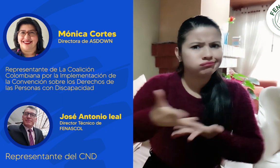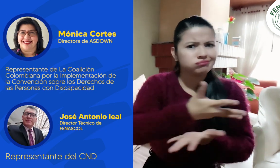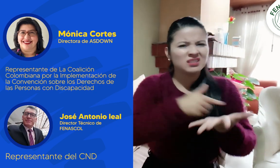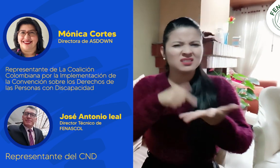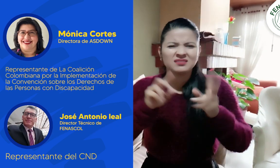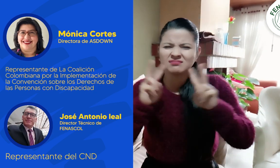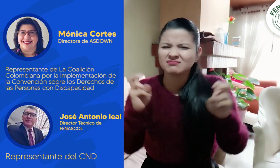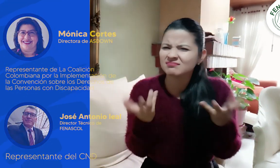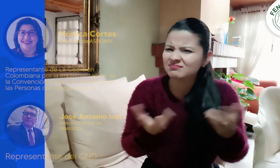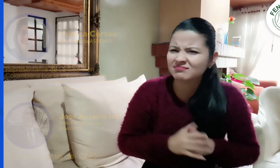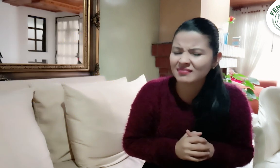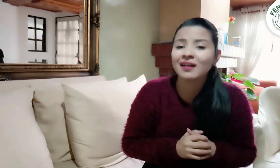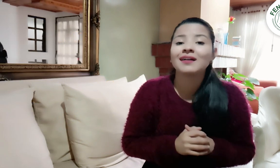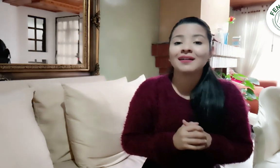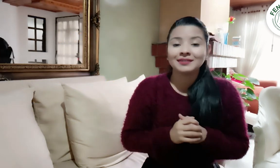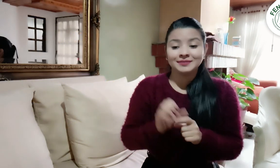El tema de este espacio será…